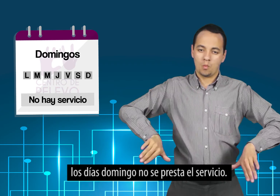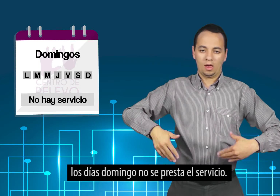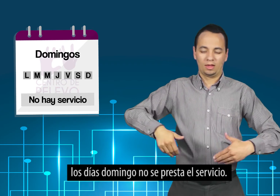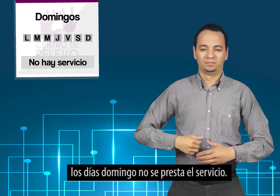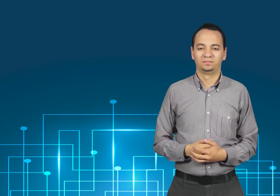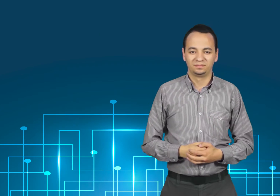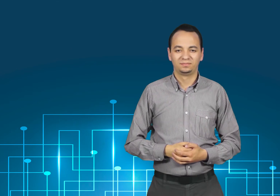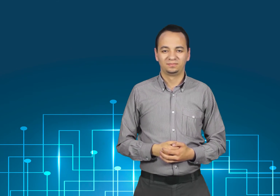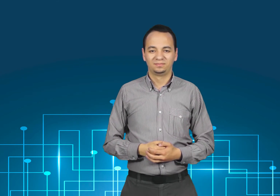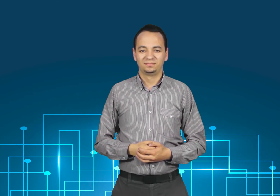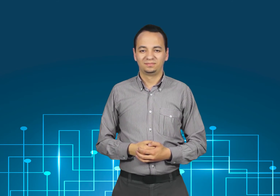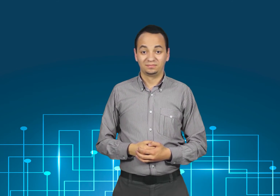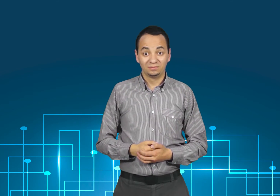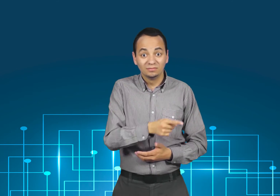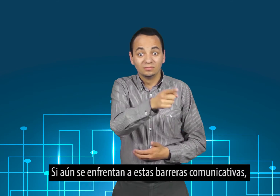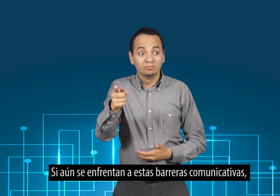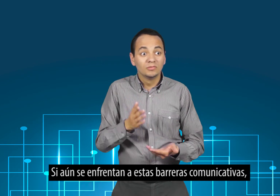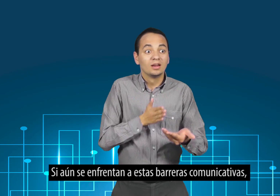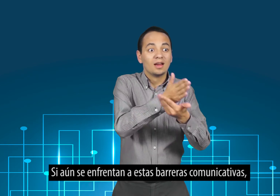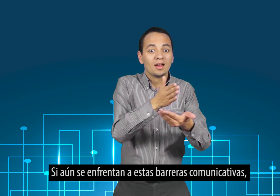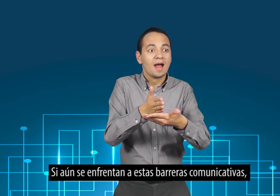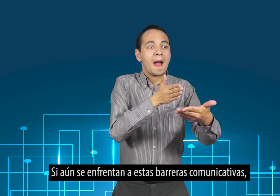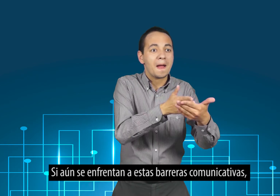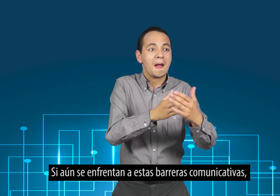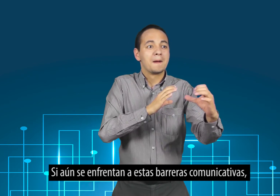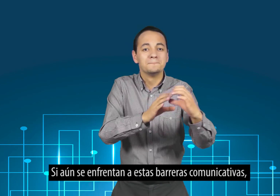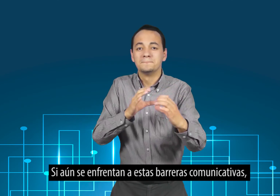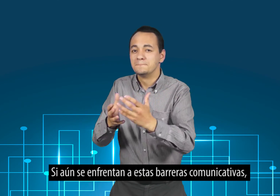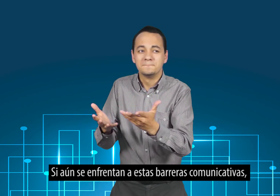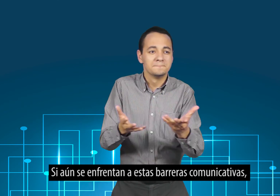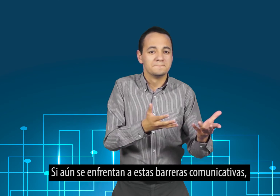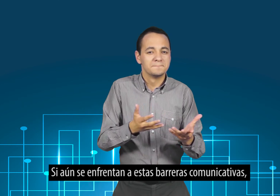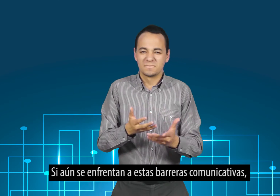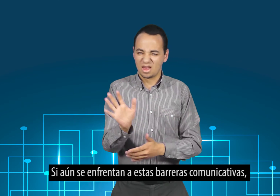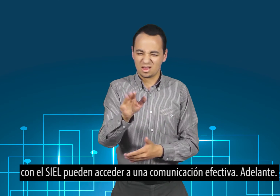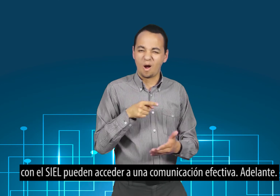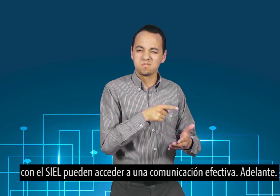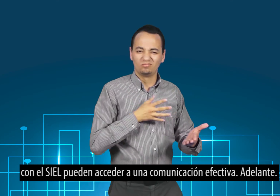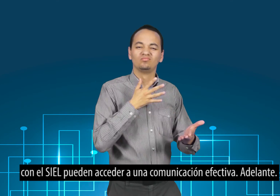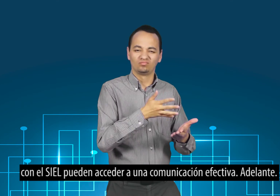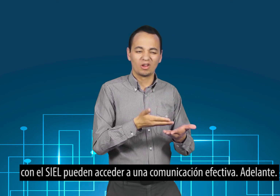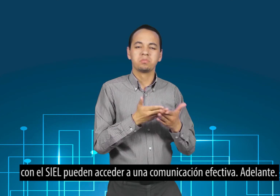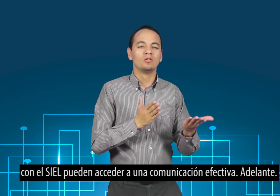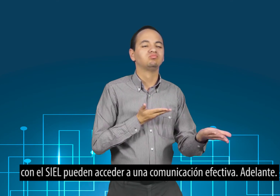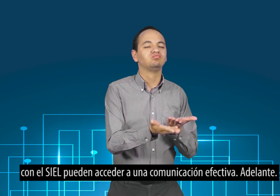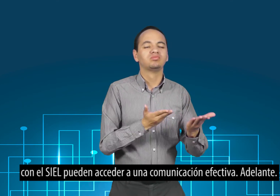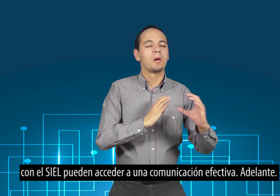presta el servicio. Si aún se enfrentan a estas barreras comunicativas, con el CIEL pueden acceder a una comunicación